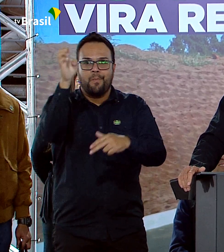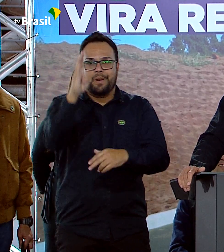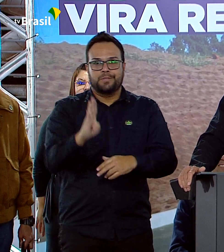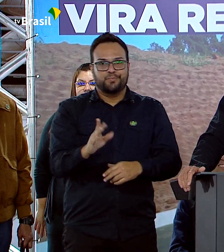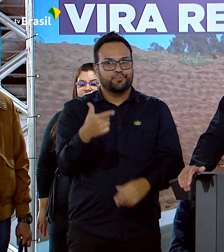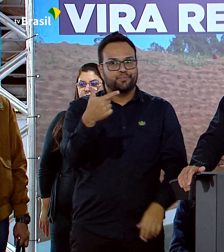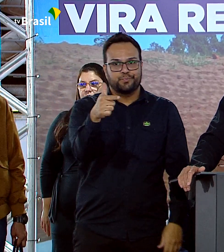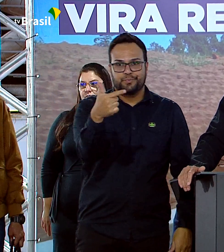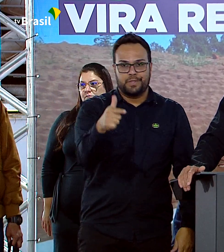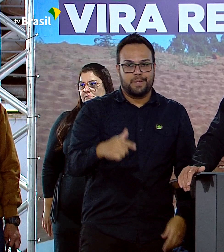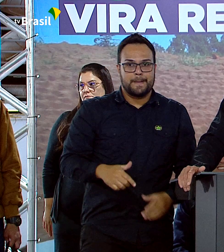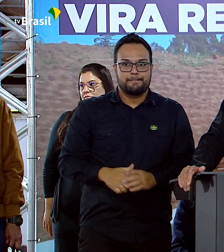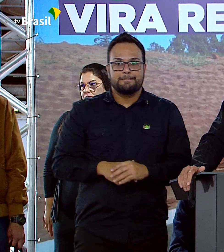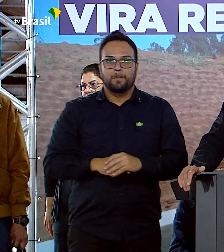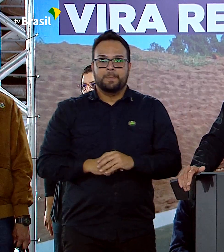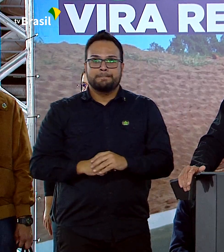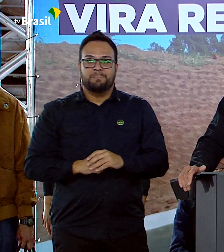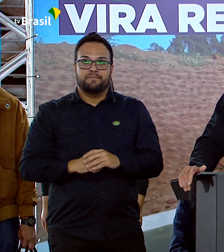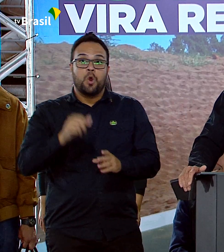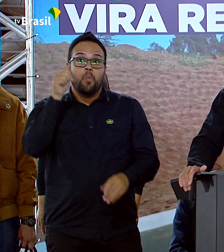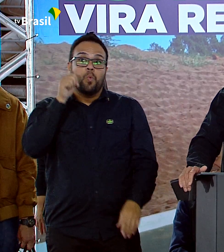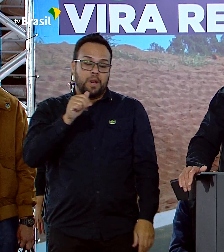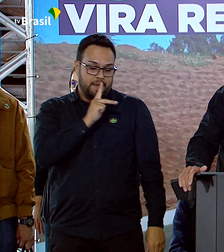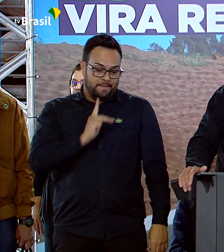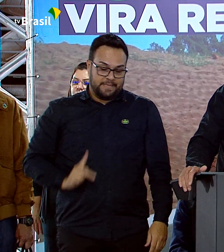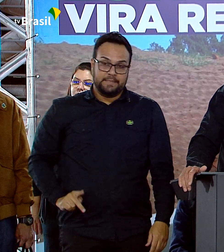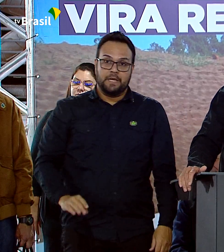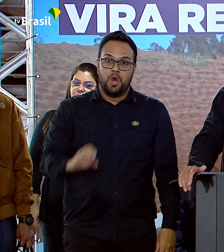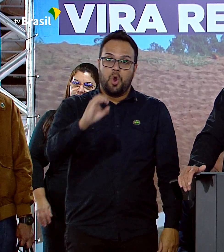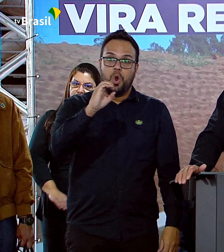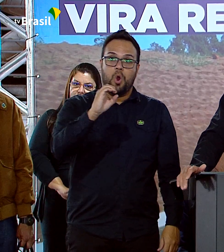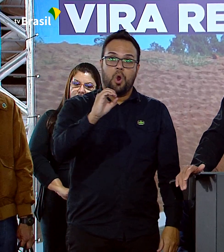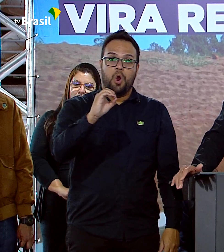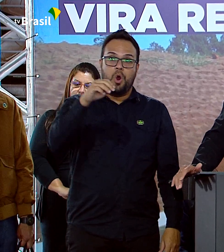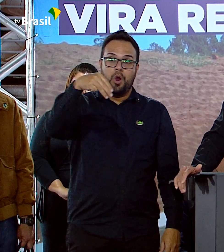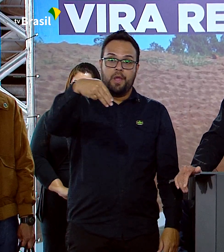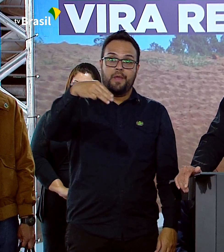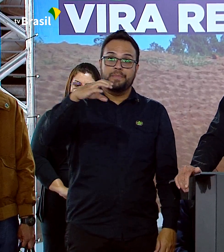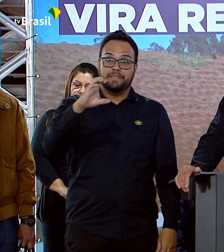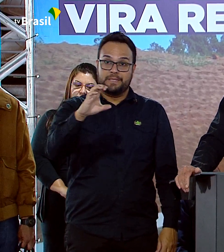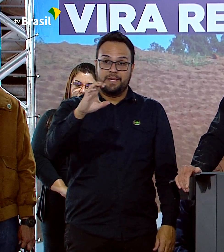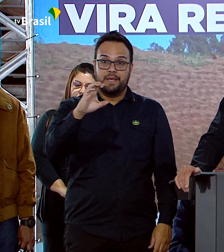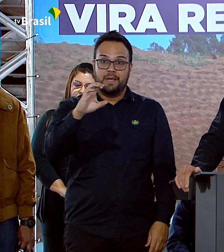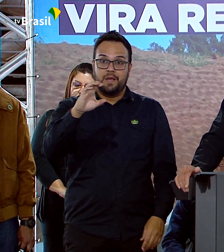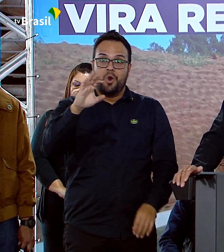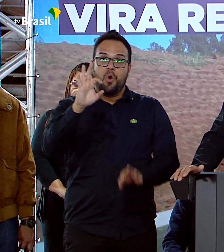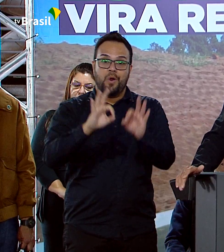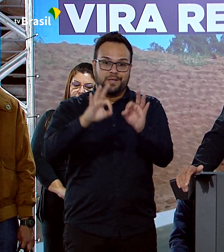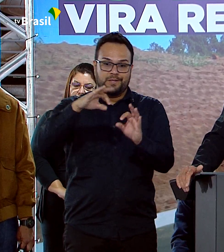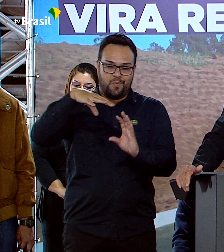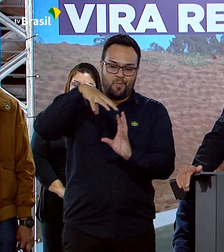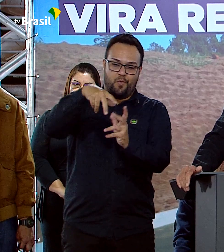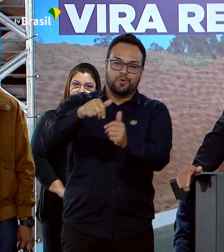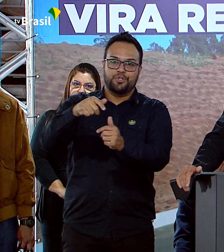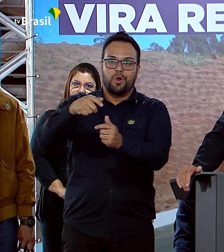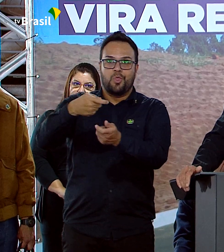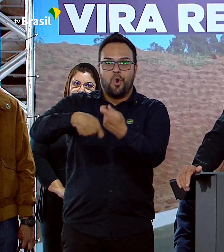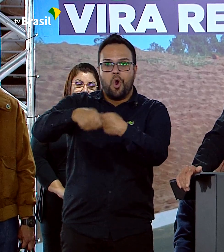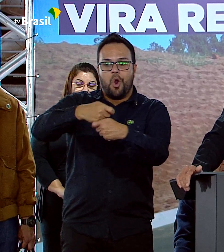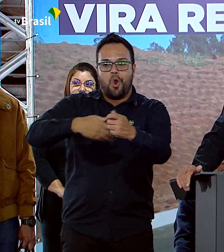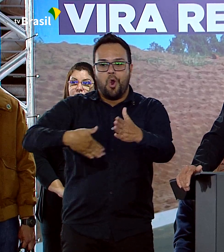A presidente da OMC, Organização Mundial do Comércio, há poucas semanas,